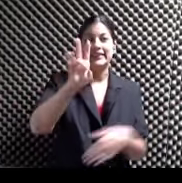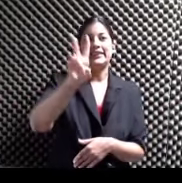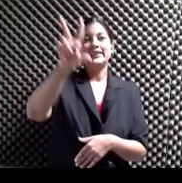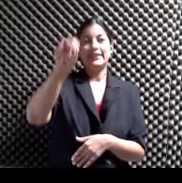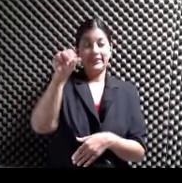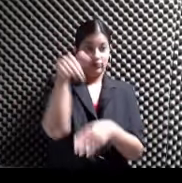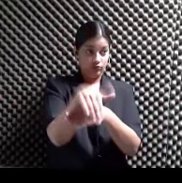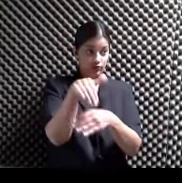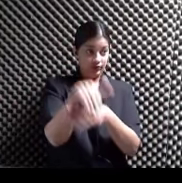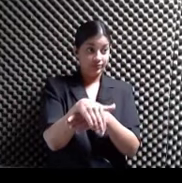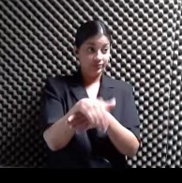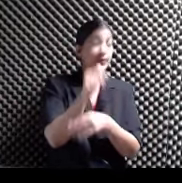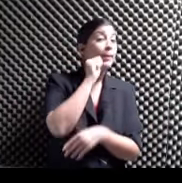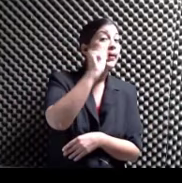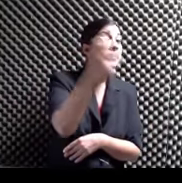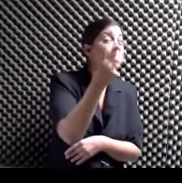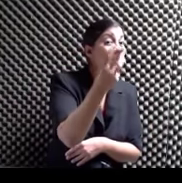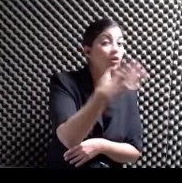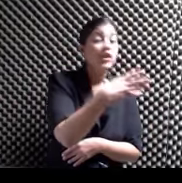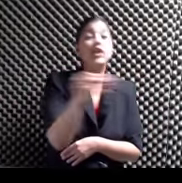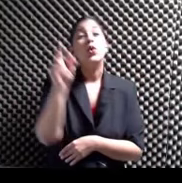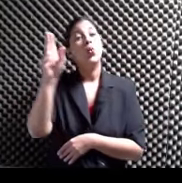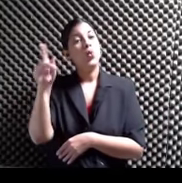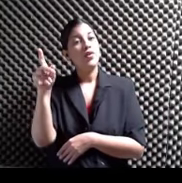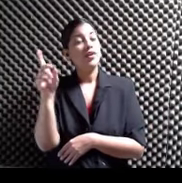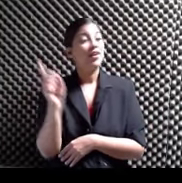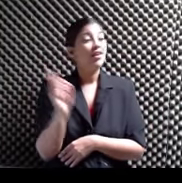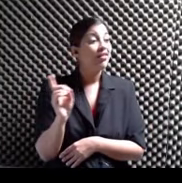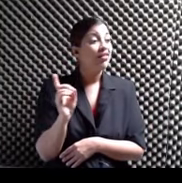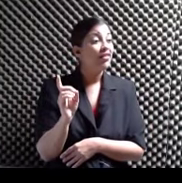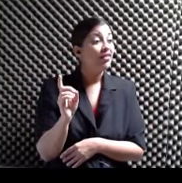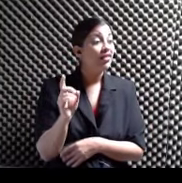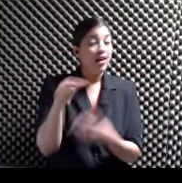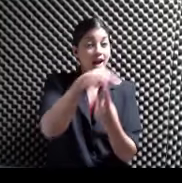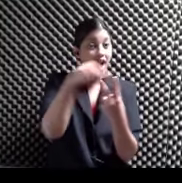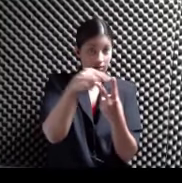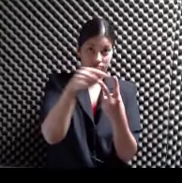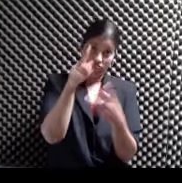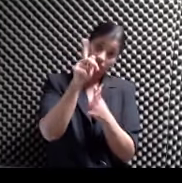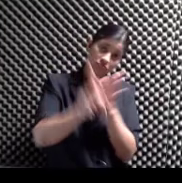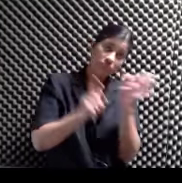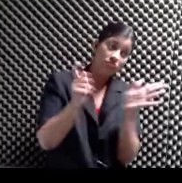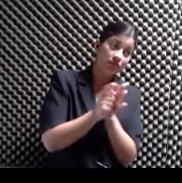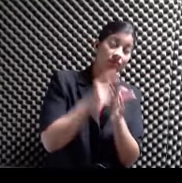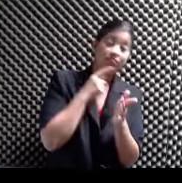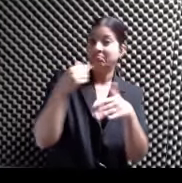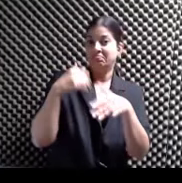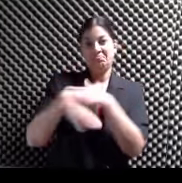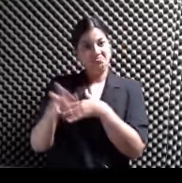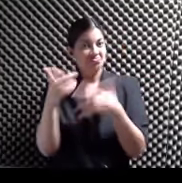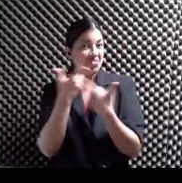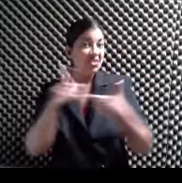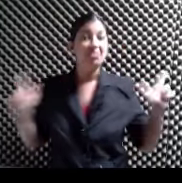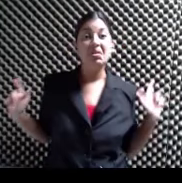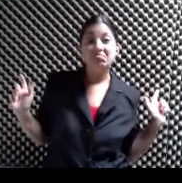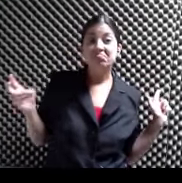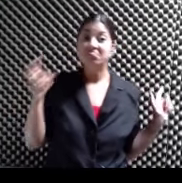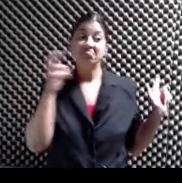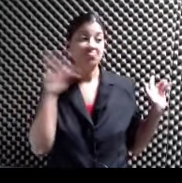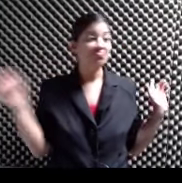miércoles Y el jueves En ambas En ambos horarios Así que Entrada libre A todo el que Claro que sí